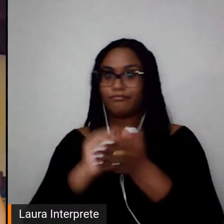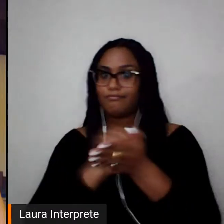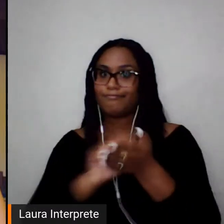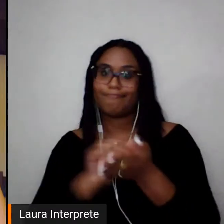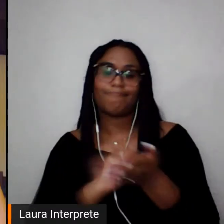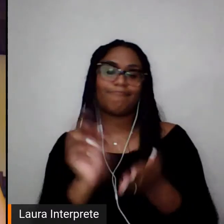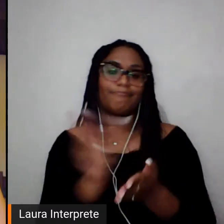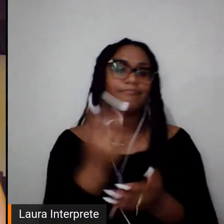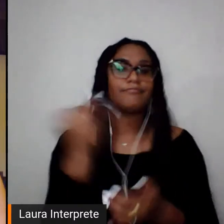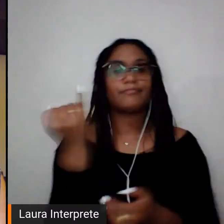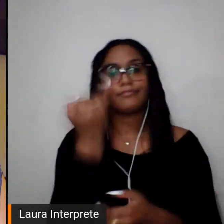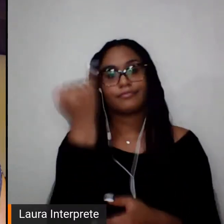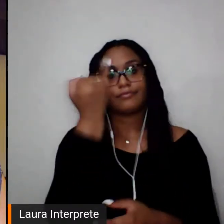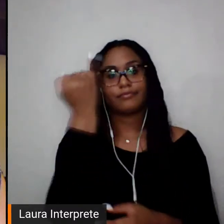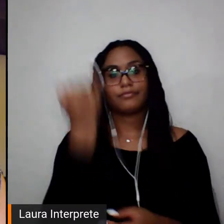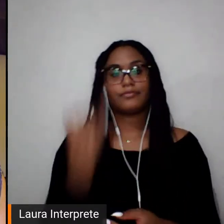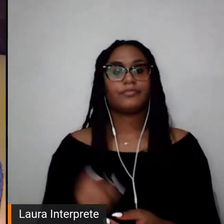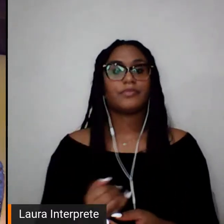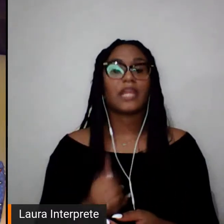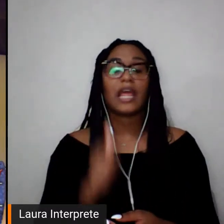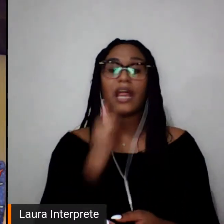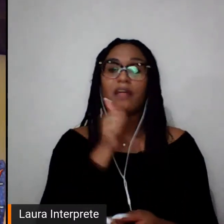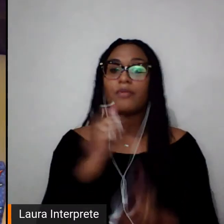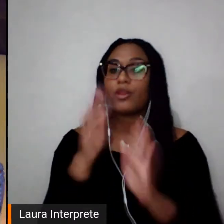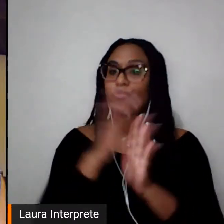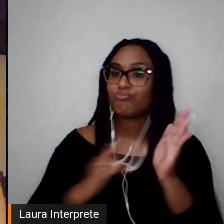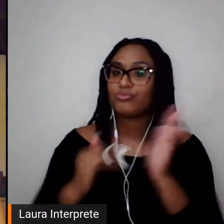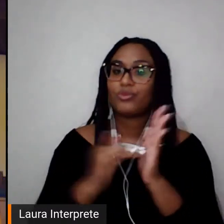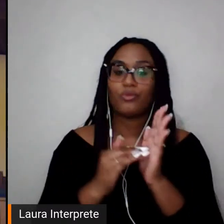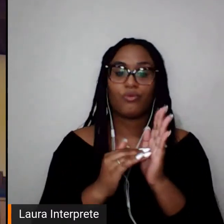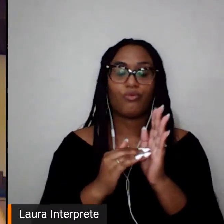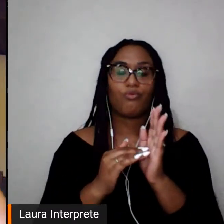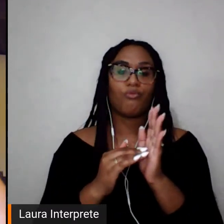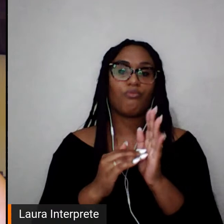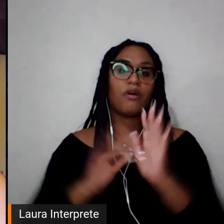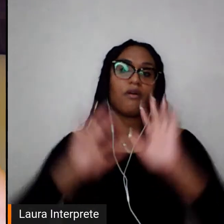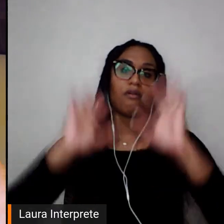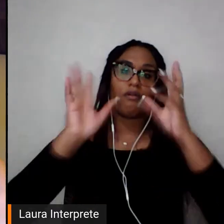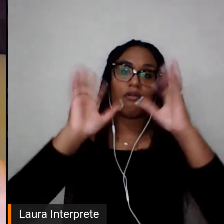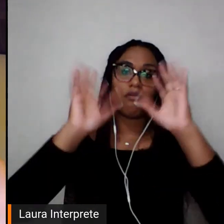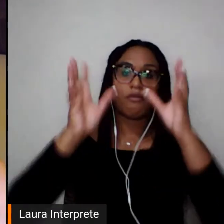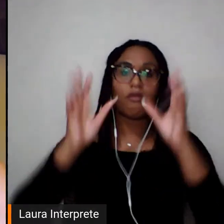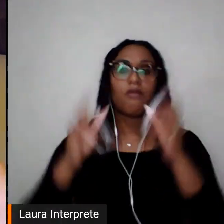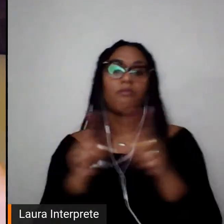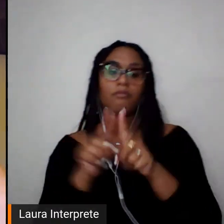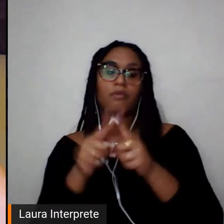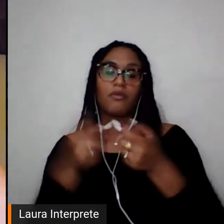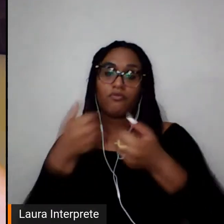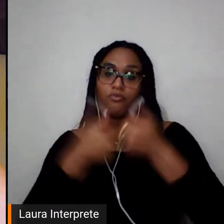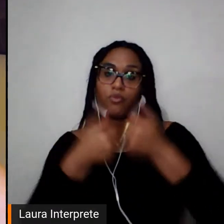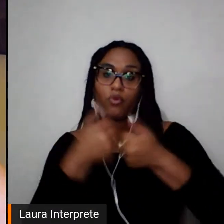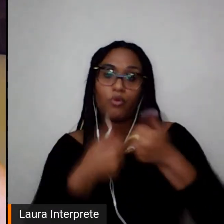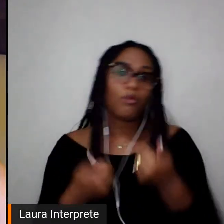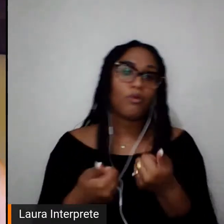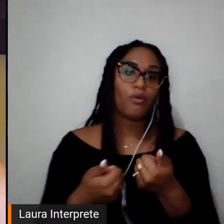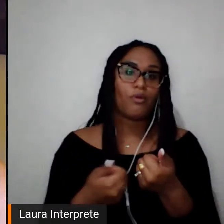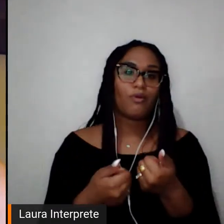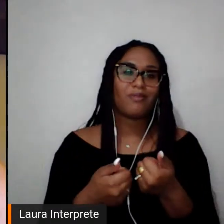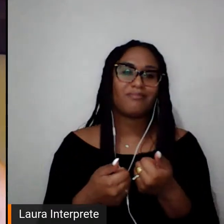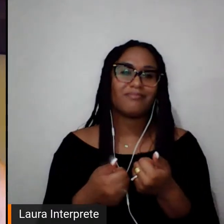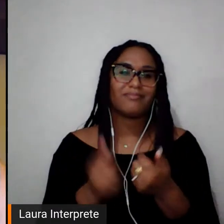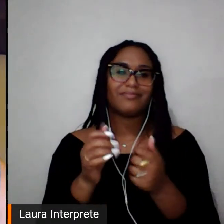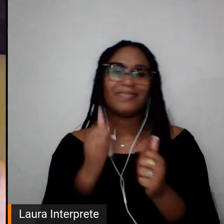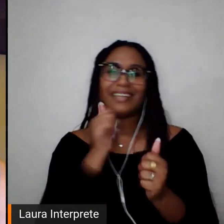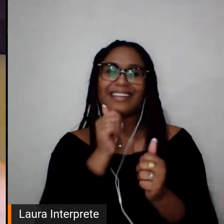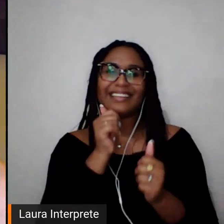Certamente, as meninas do voleibol de hoje, as meninas do futebol de hoje, eu sei que vocês não gostam de falar